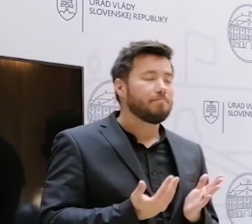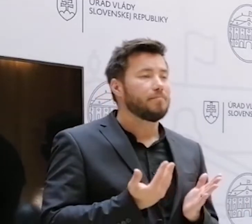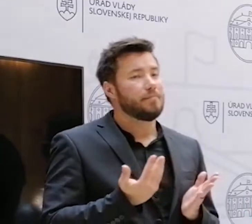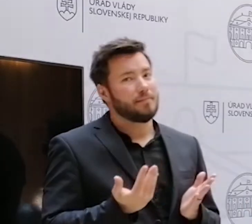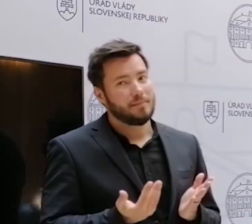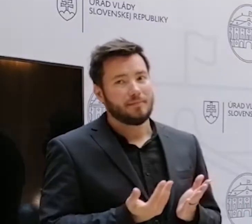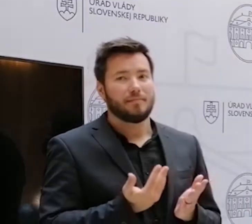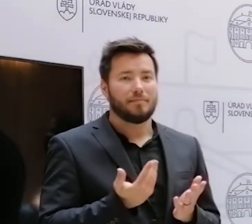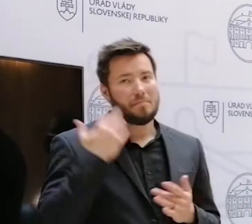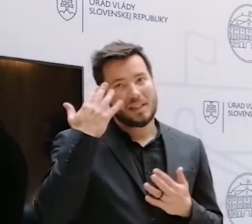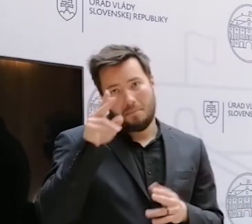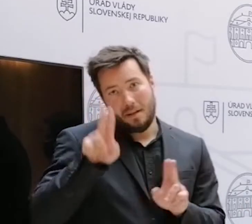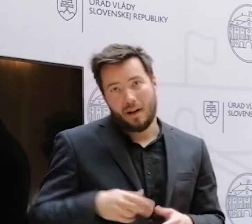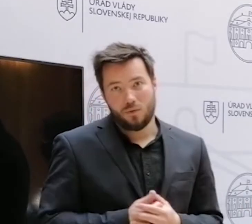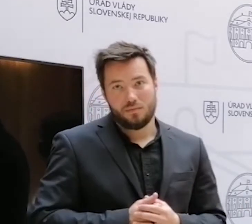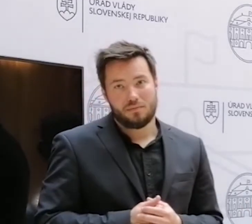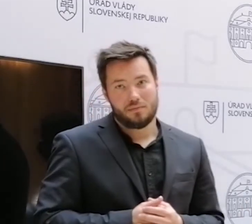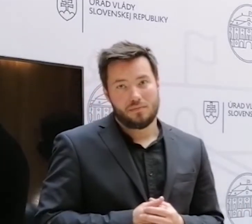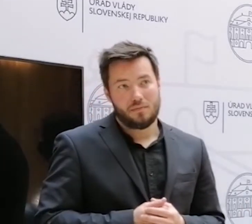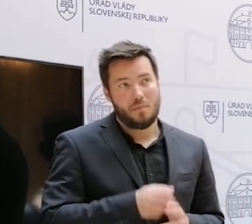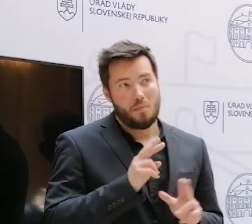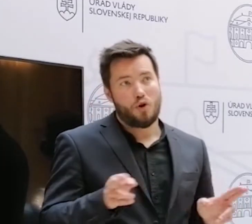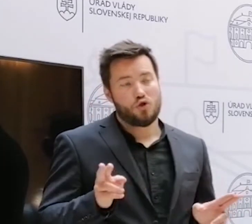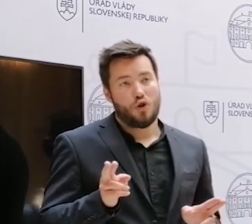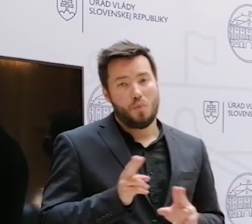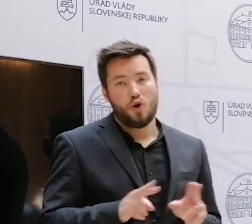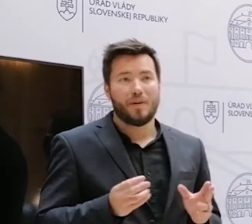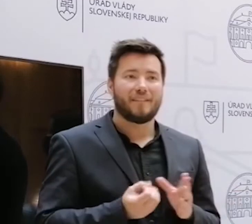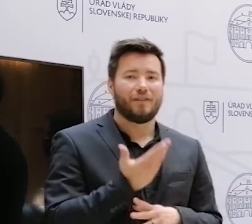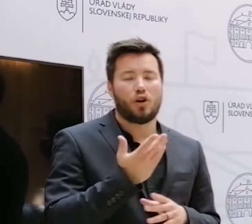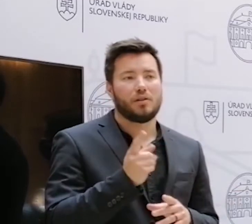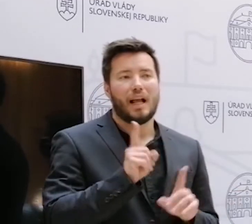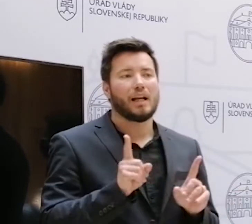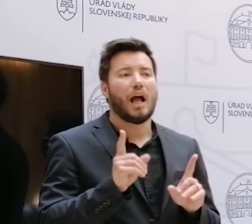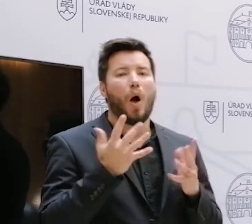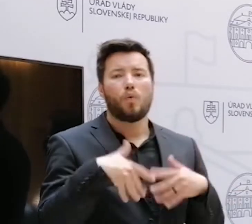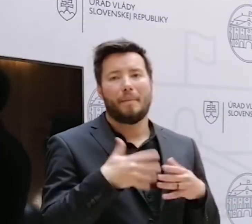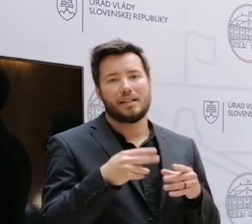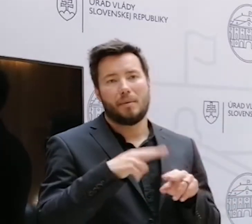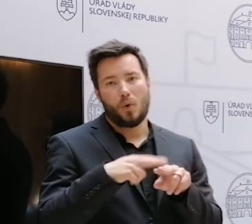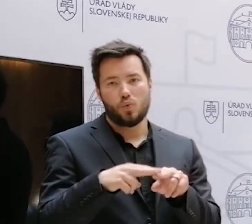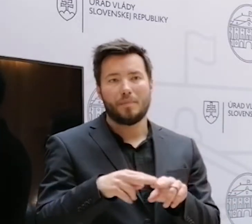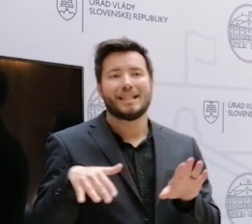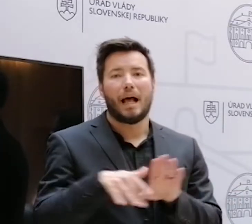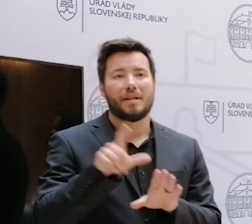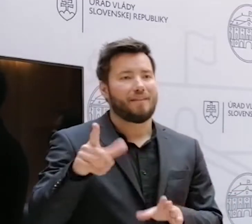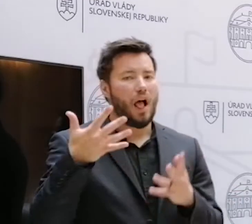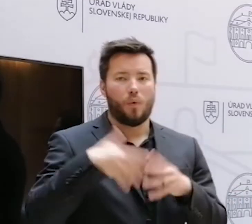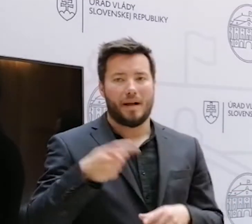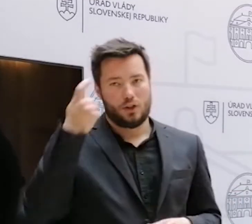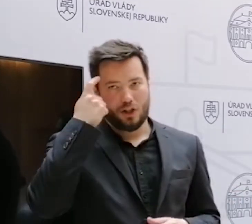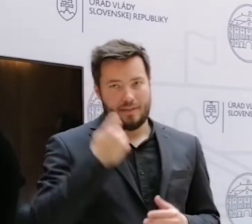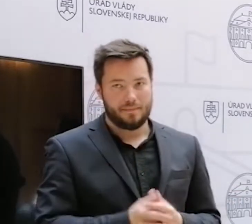tak ja si myslím, že máte pravdu, že podľa mňa by sme tam mali ešte vytvoriť nejaký automatizovaný postup, aby sa o tom vždy zamestnávateľ dozvedel. V tomto